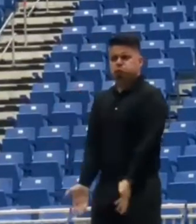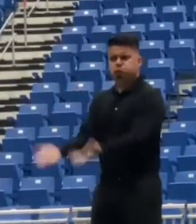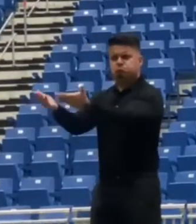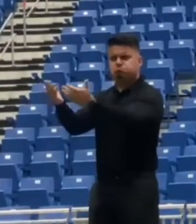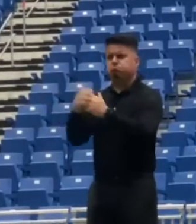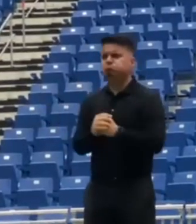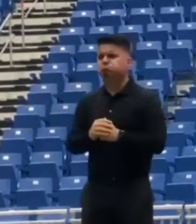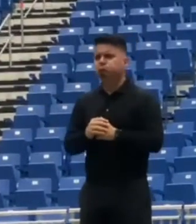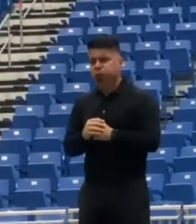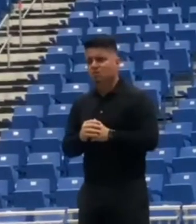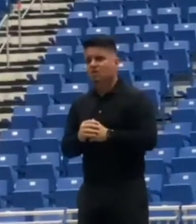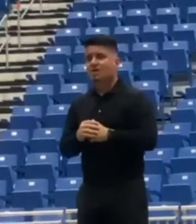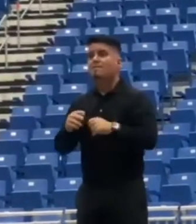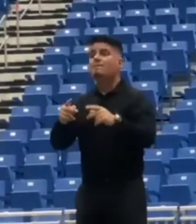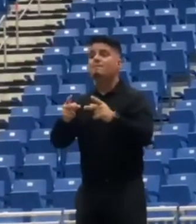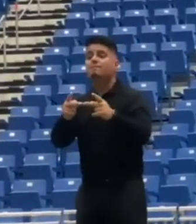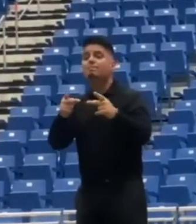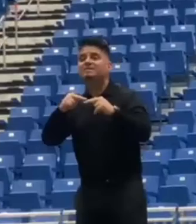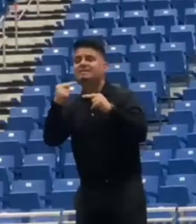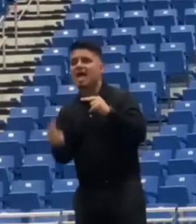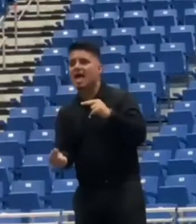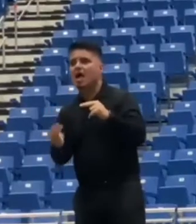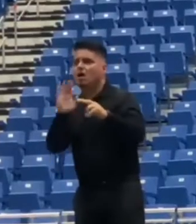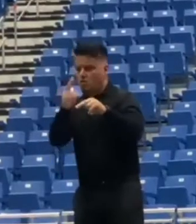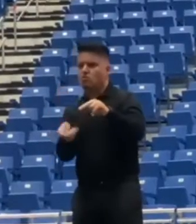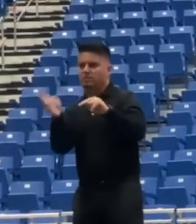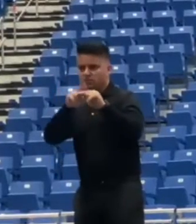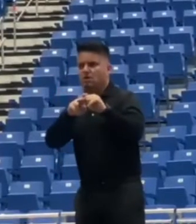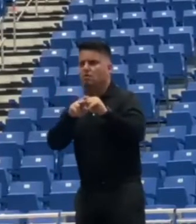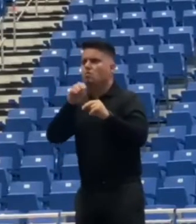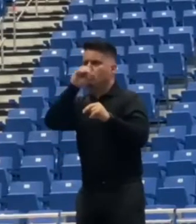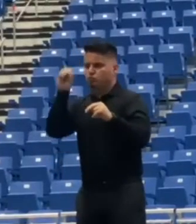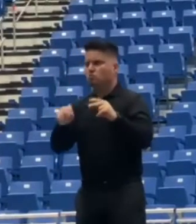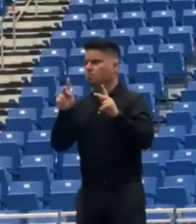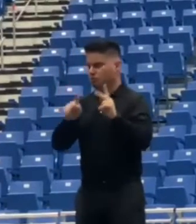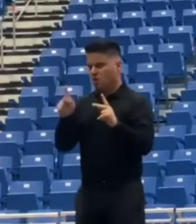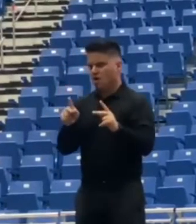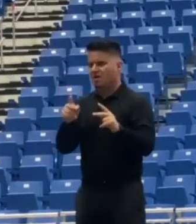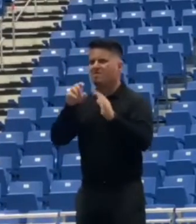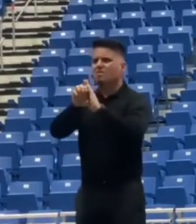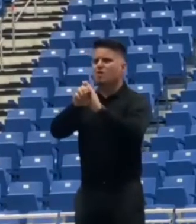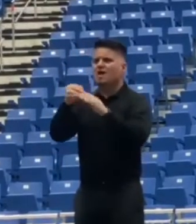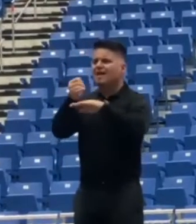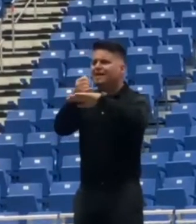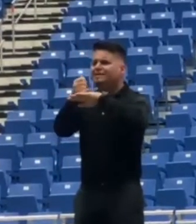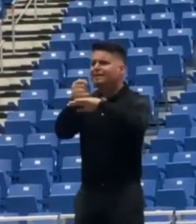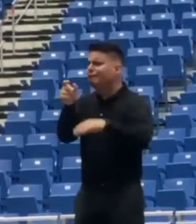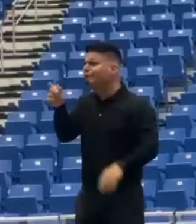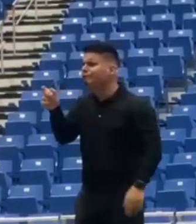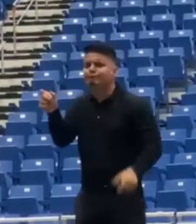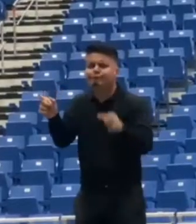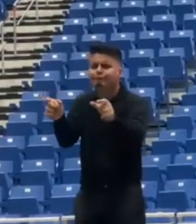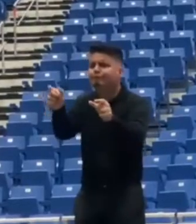capacidad en las piscinas. El anclaje en las playas, callos e islotes será a 100 pies de la